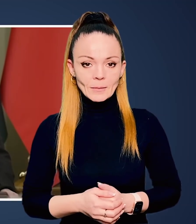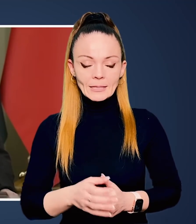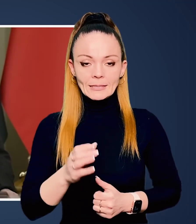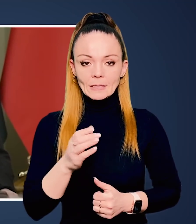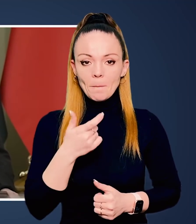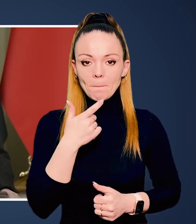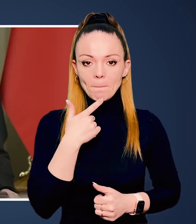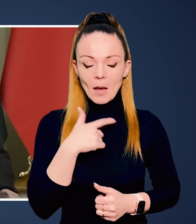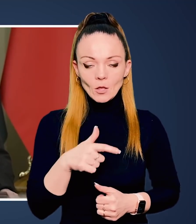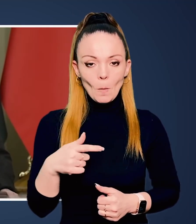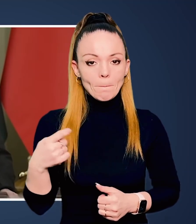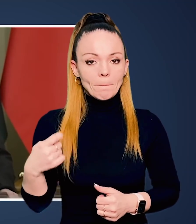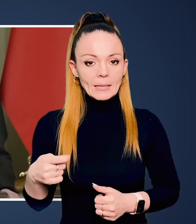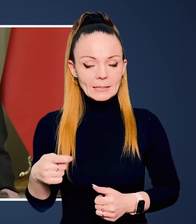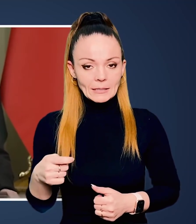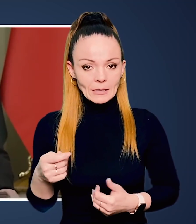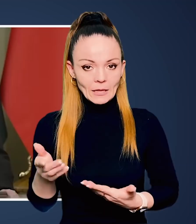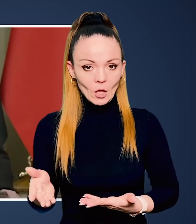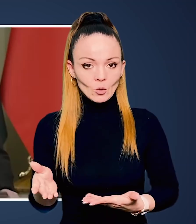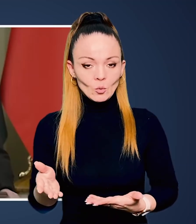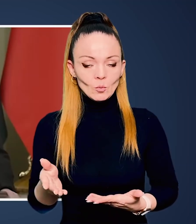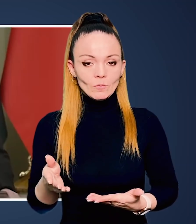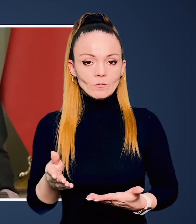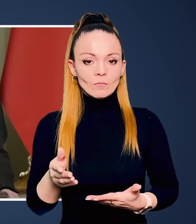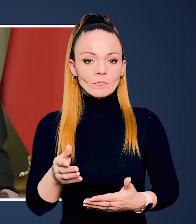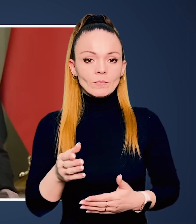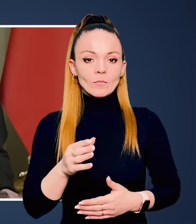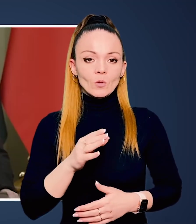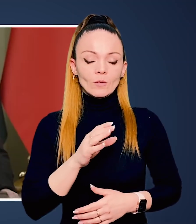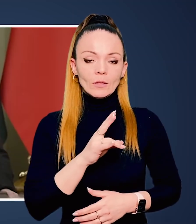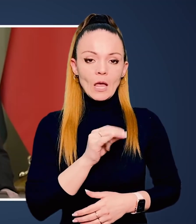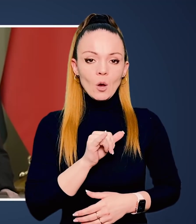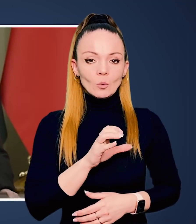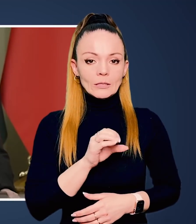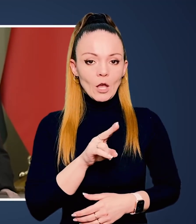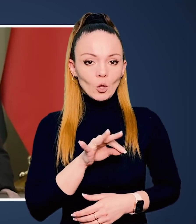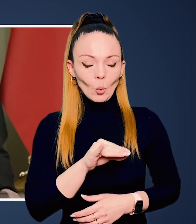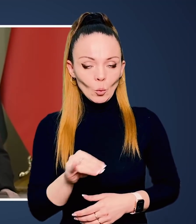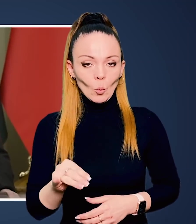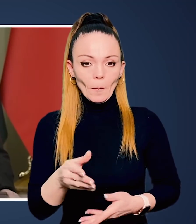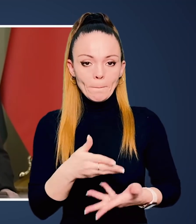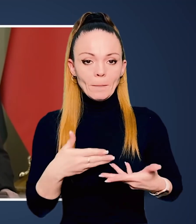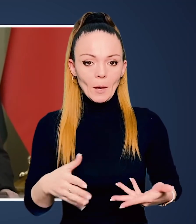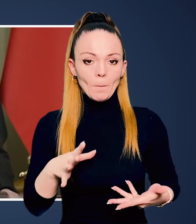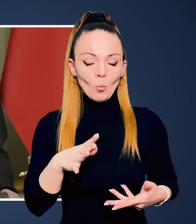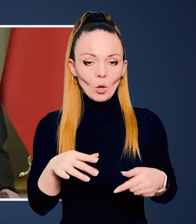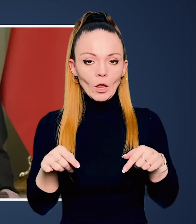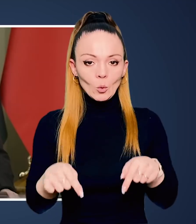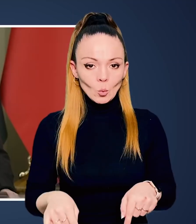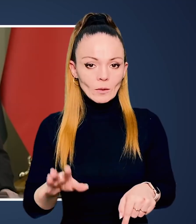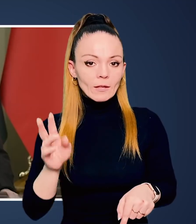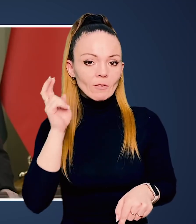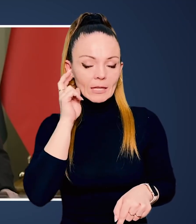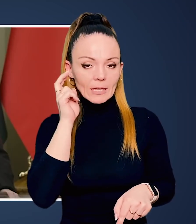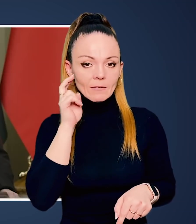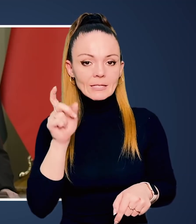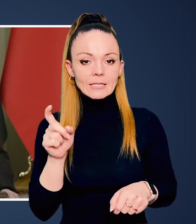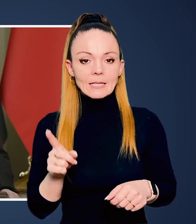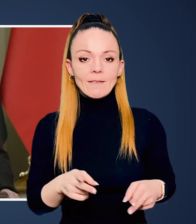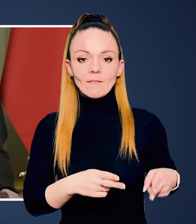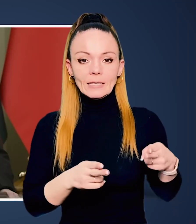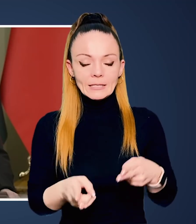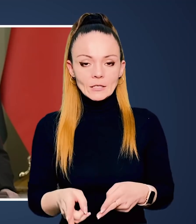з паном президентом Вітанасом Навседою. Ми були тут, в Києві,